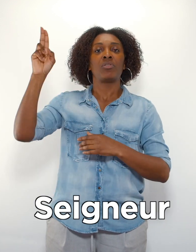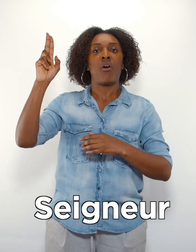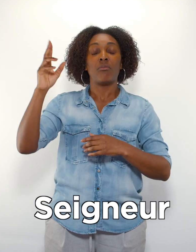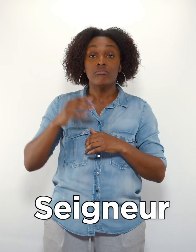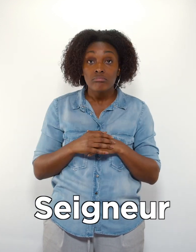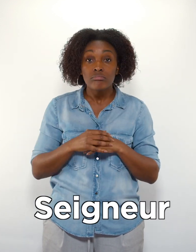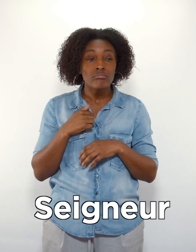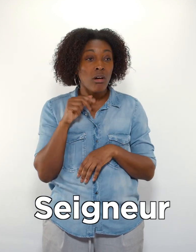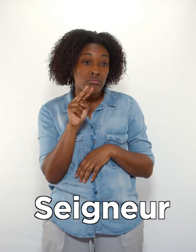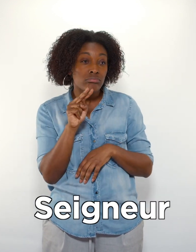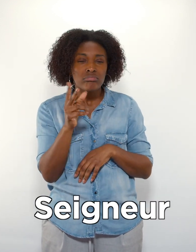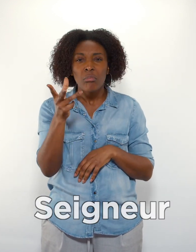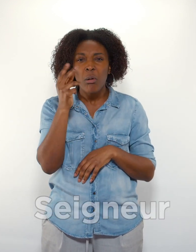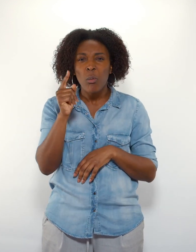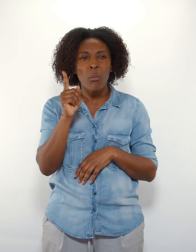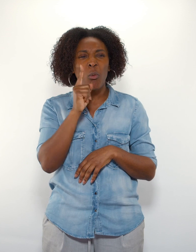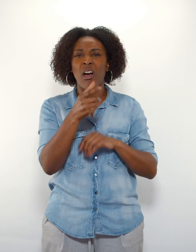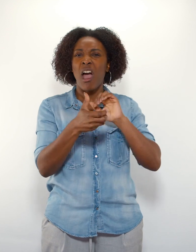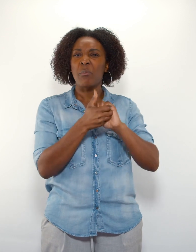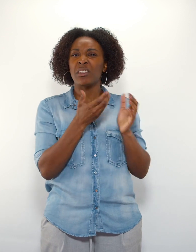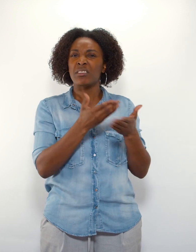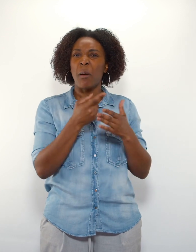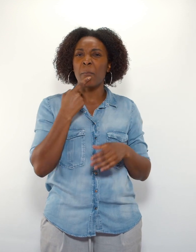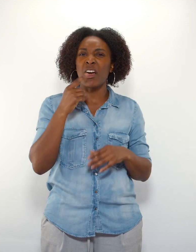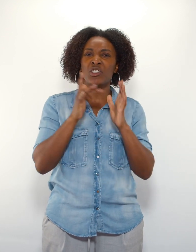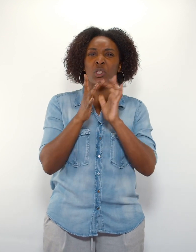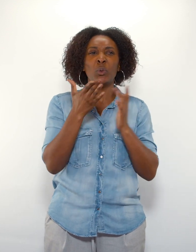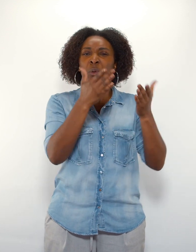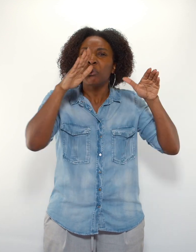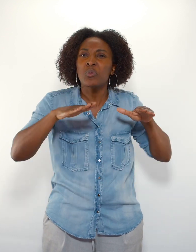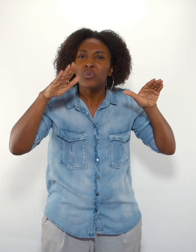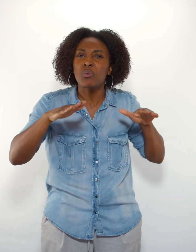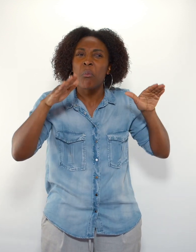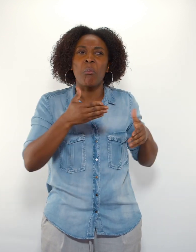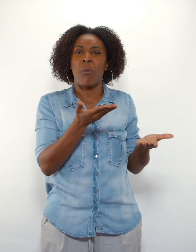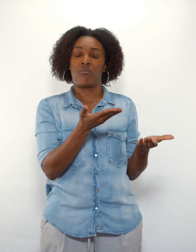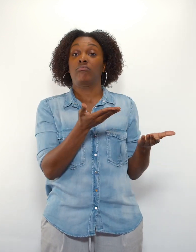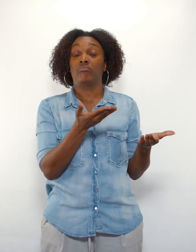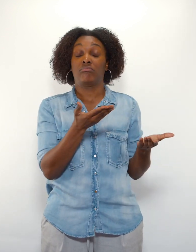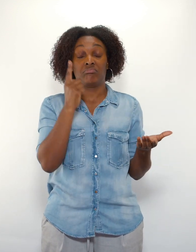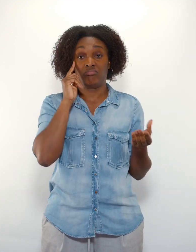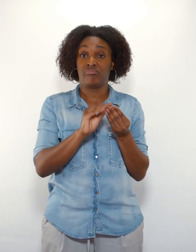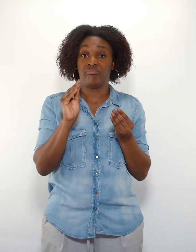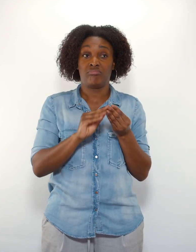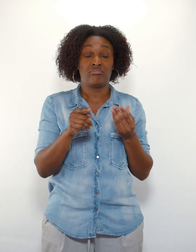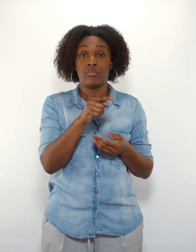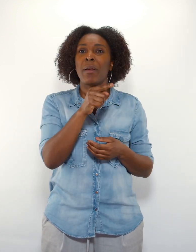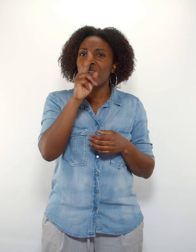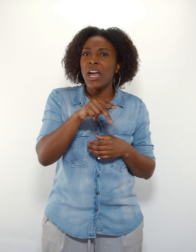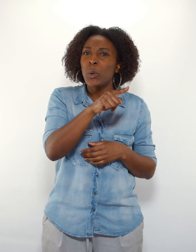je n'ai pas compris pourquoi est-ce que cet ami-là parlait ainsi. Parce qu'il était musulman, et je me suis souvenu du fait qu'il aimait se rapprocher de la religion